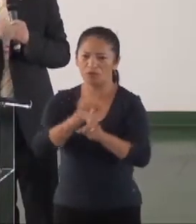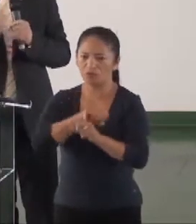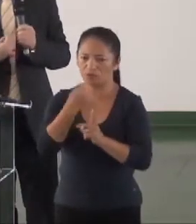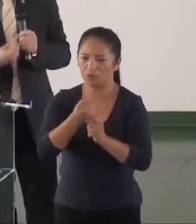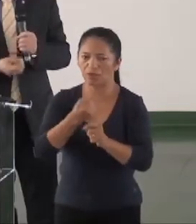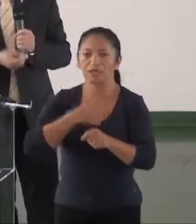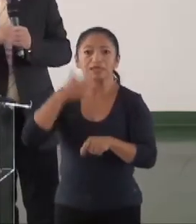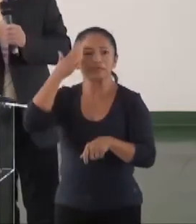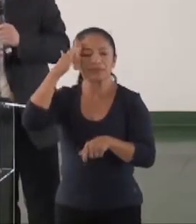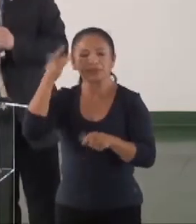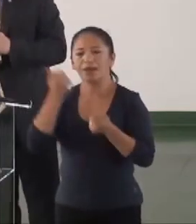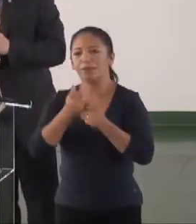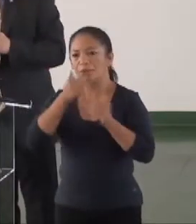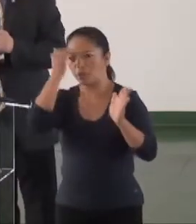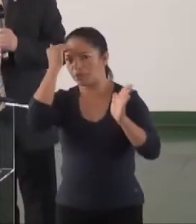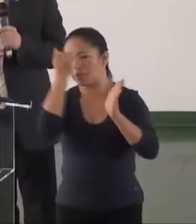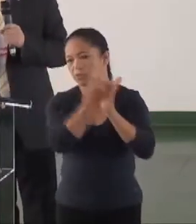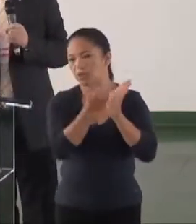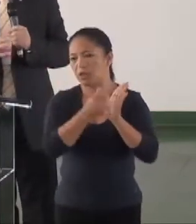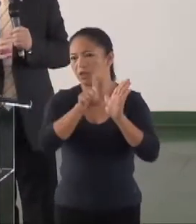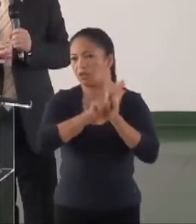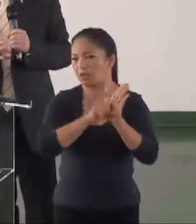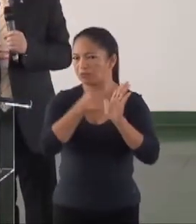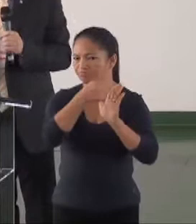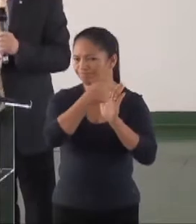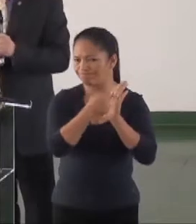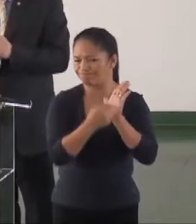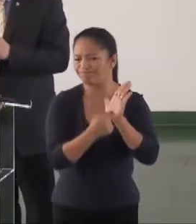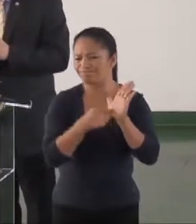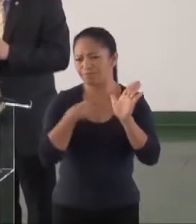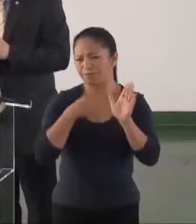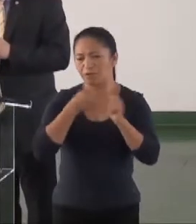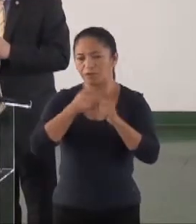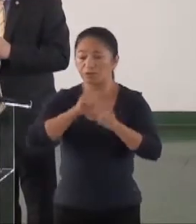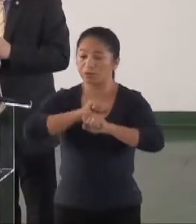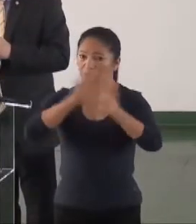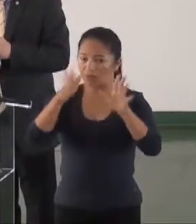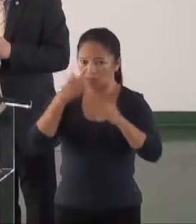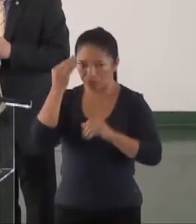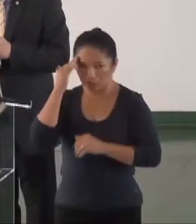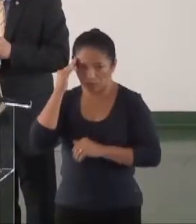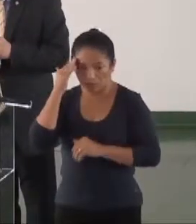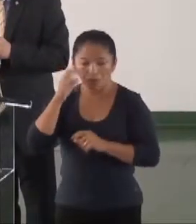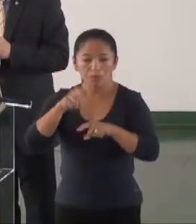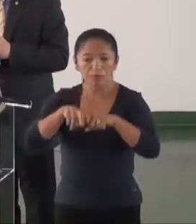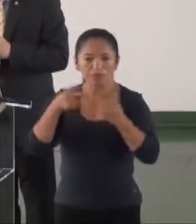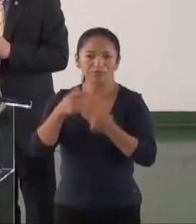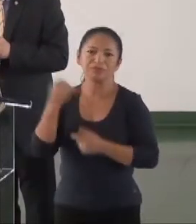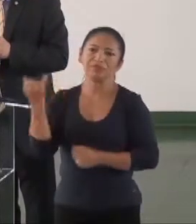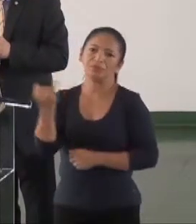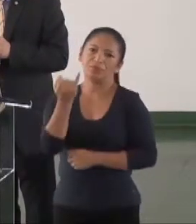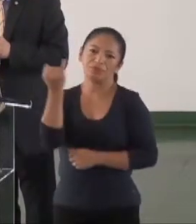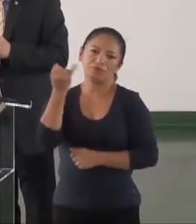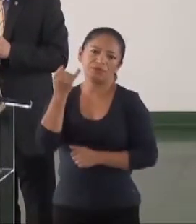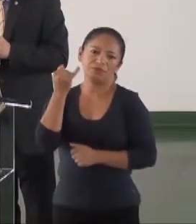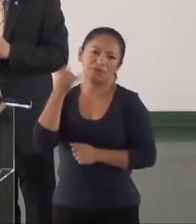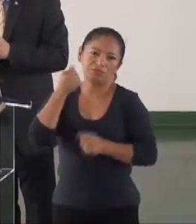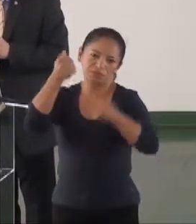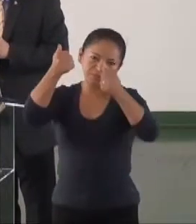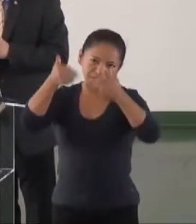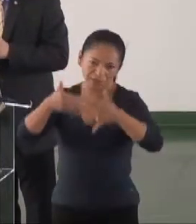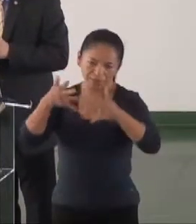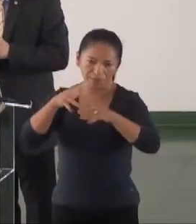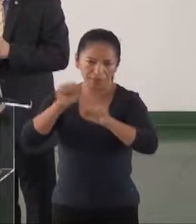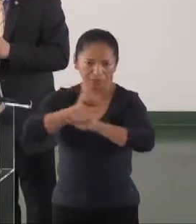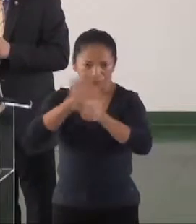o limite da legalidade ou da juridicidade. Então, isso é bastante claro. Mas é importante mencionar isso.